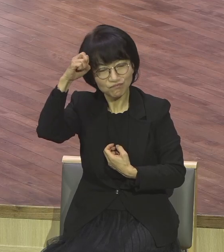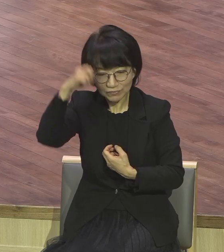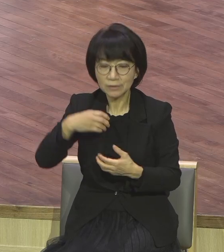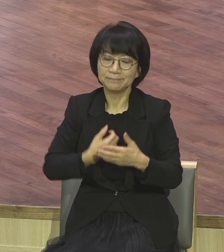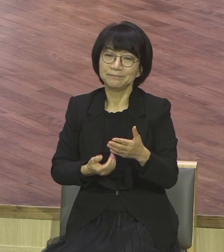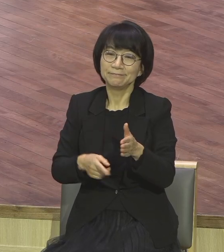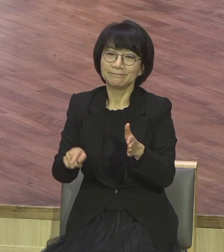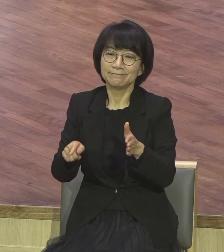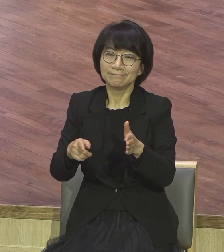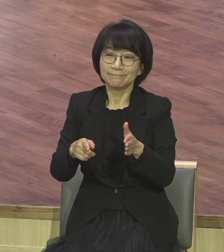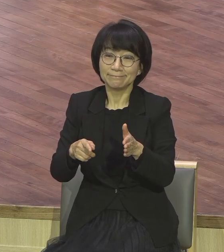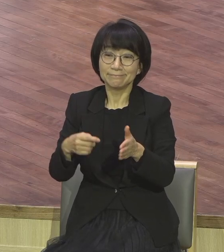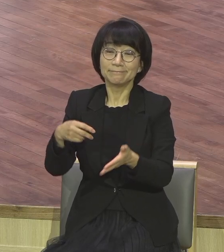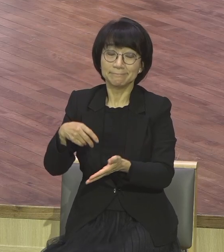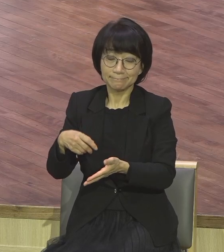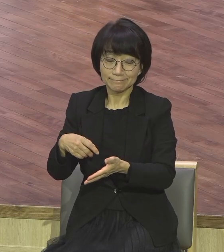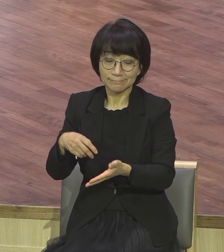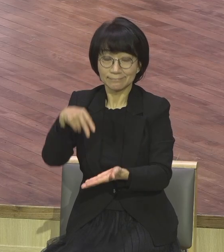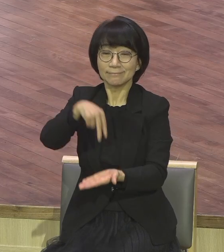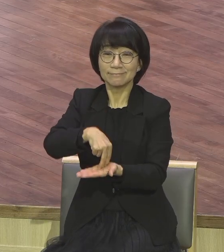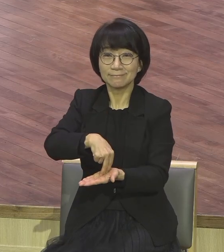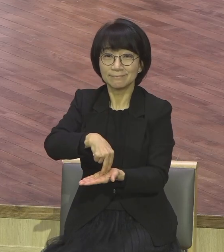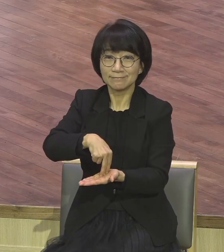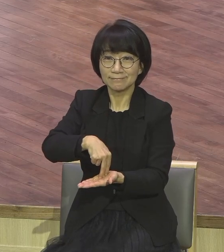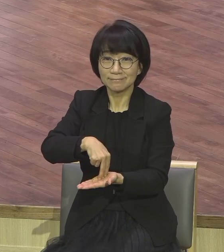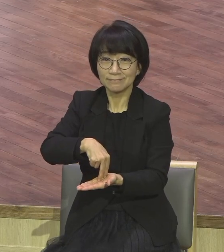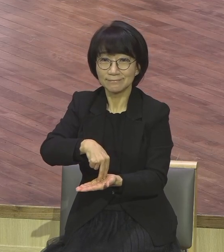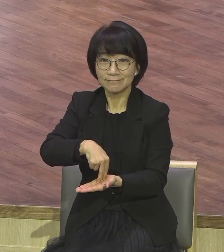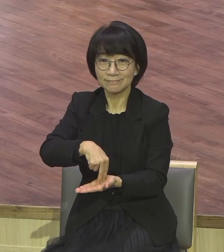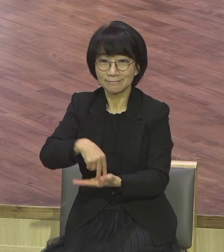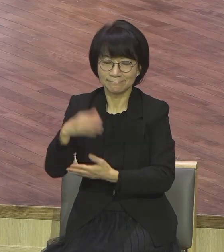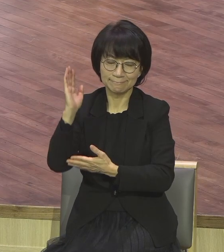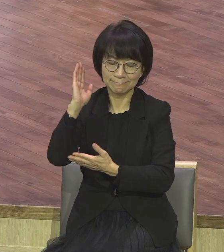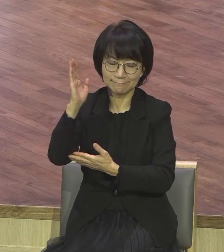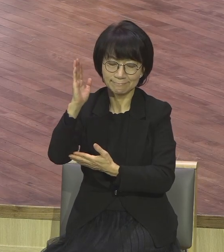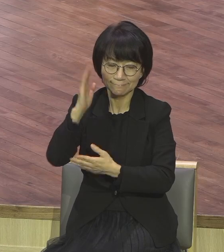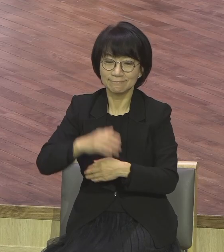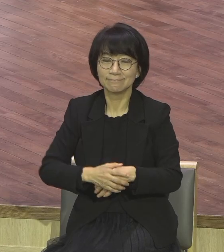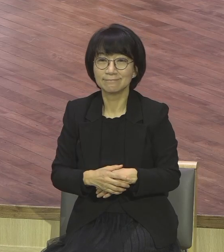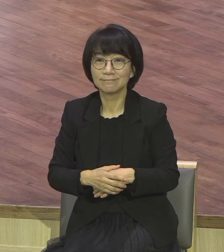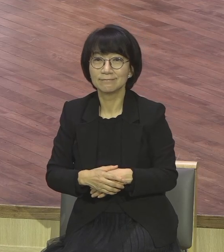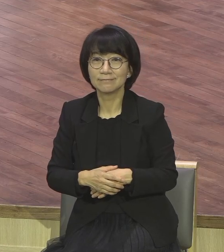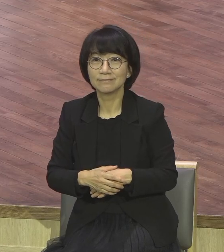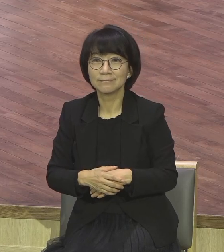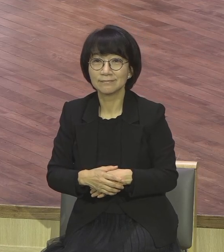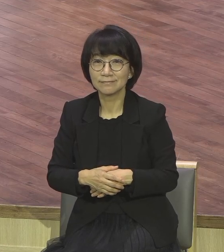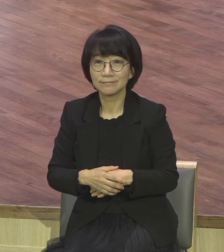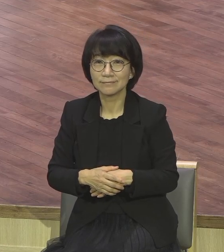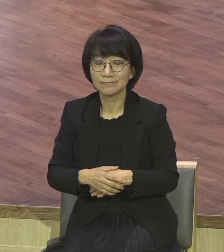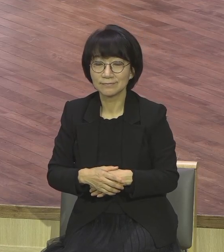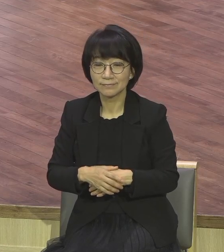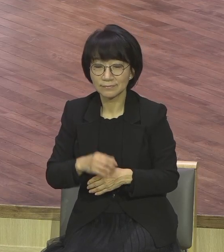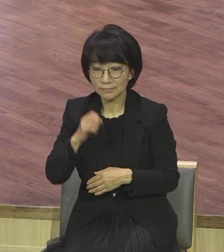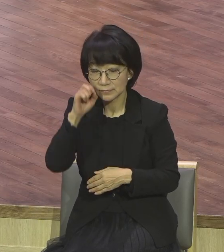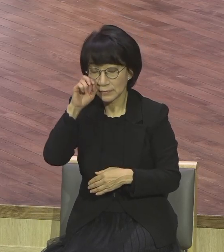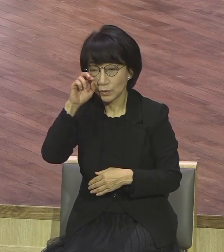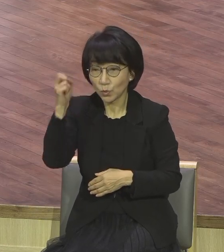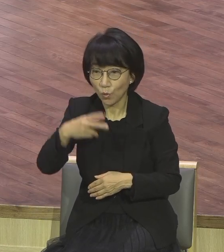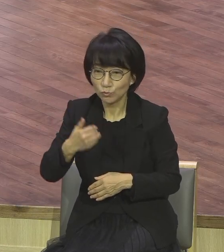할 수 없이 갑니다 나 다음 절대 안 갈 거야 누가 또 자꾸 부탁하면 내가 마음이 약하잖아요 그럼 또 할 수 없이 또